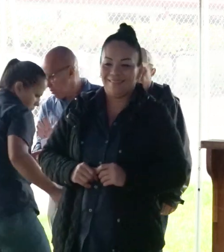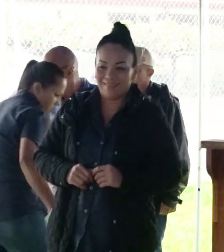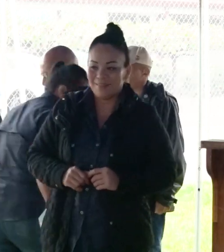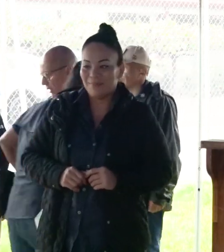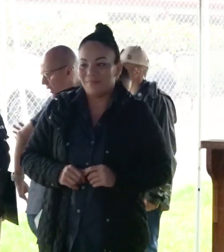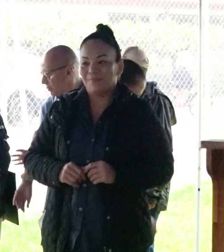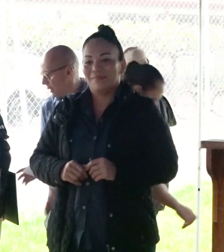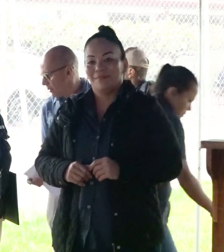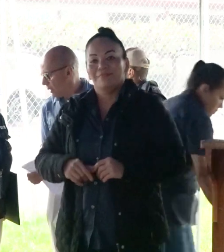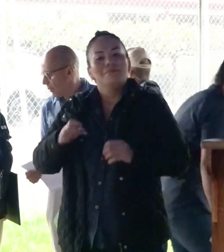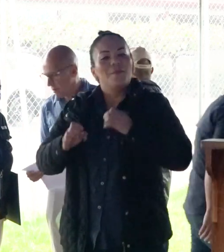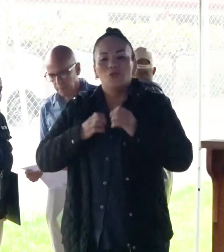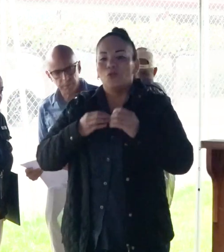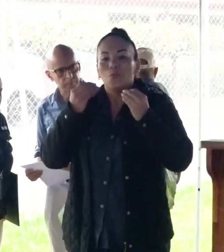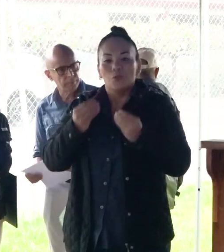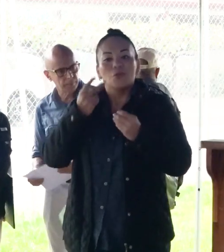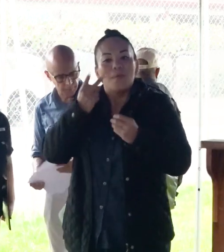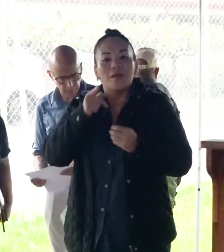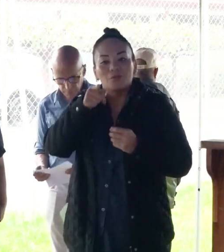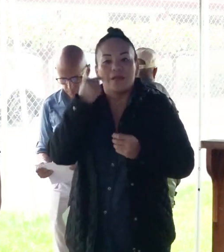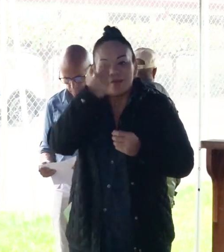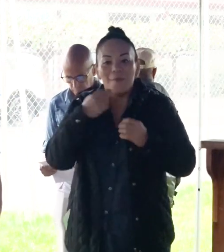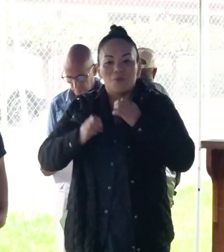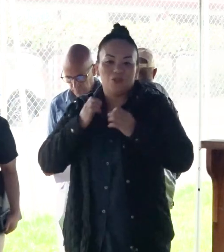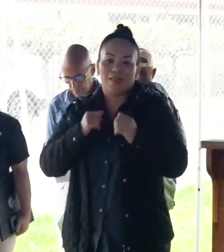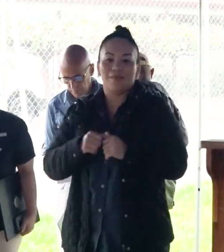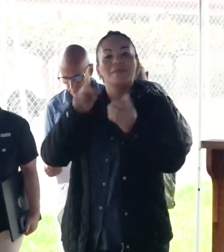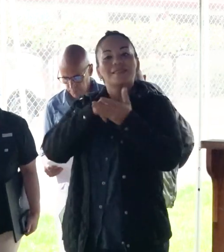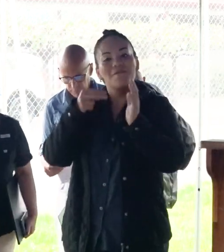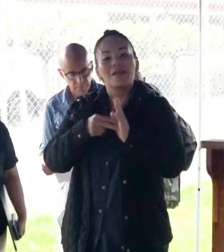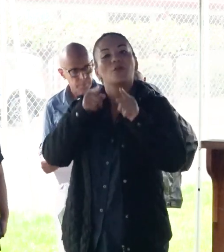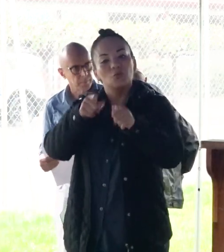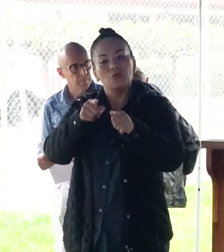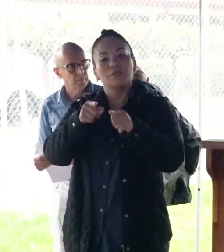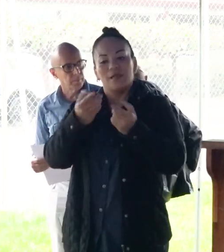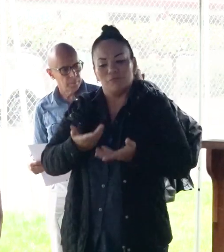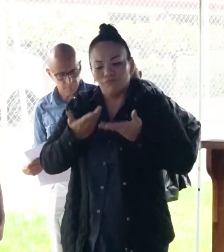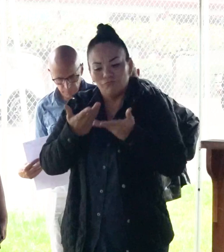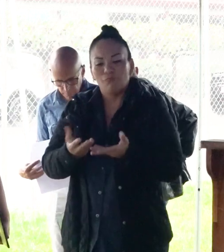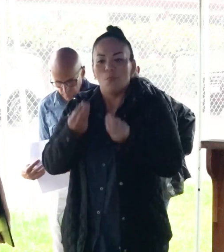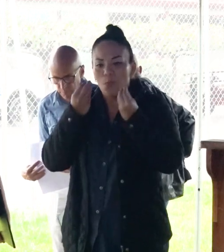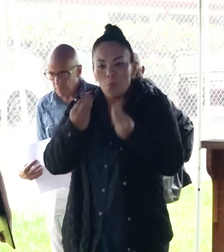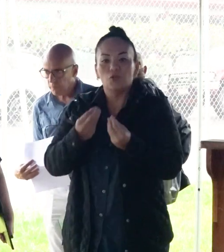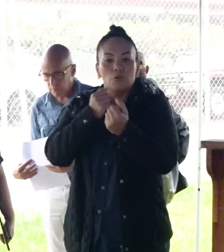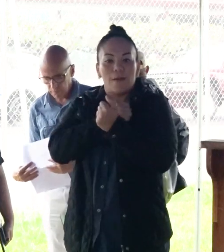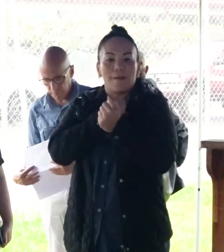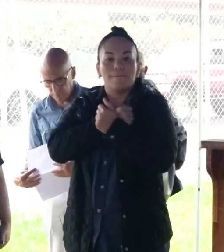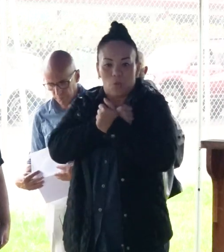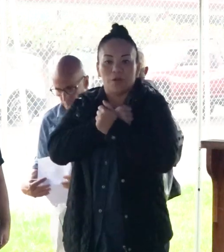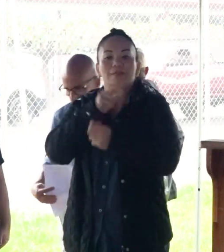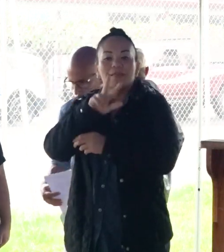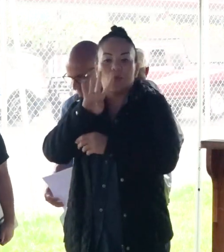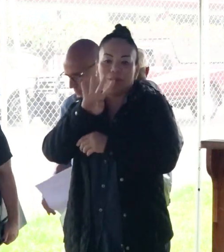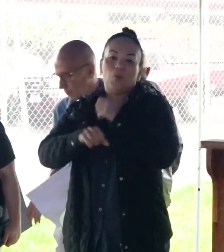Me emocionó mucho verla emocionada. Eso quiere decir que usted puso muchísimo amor en esos 34